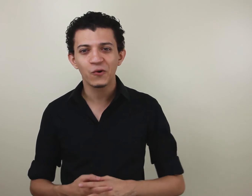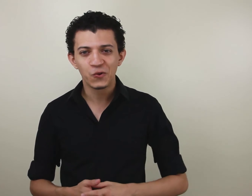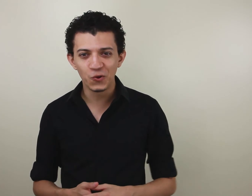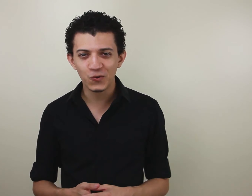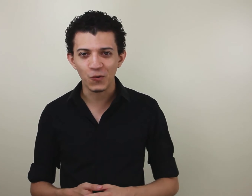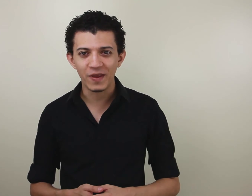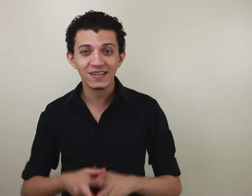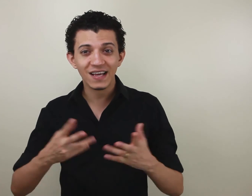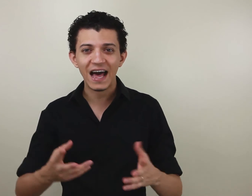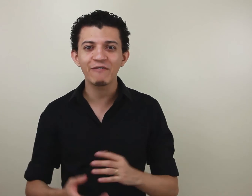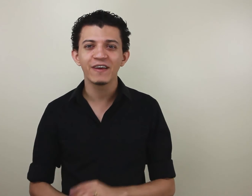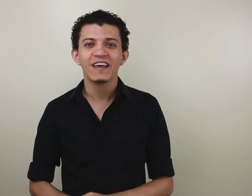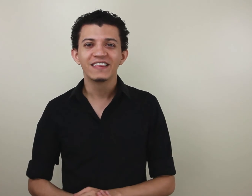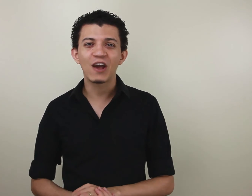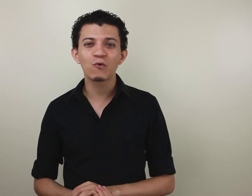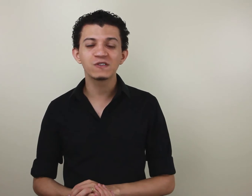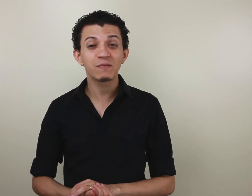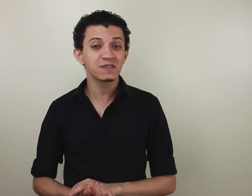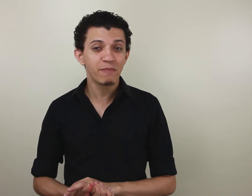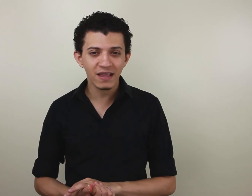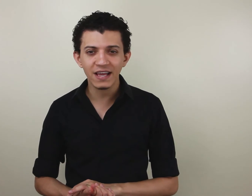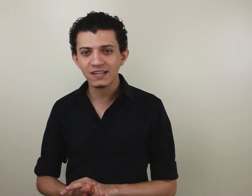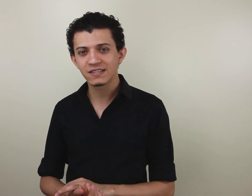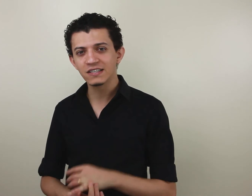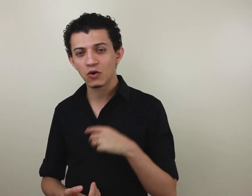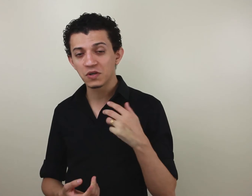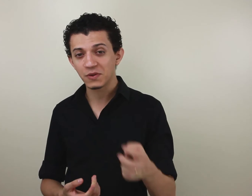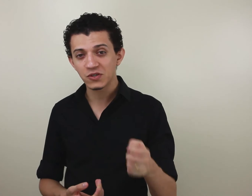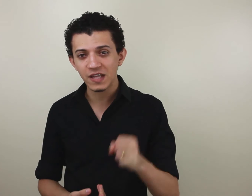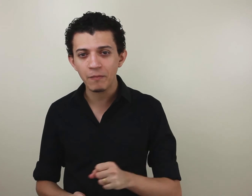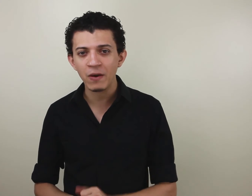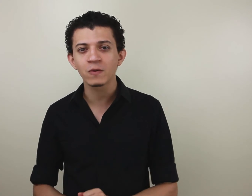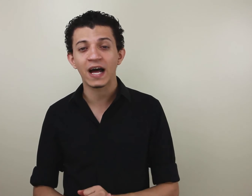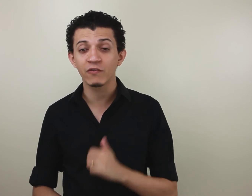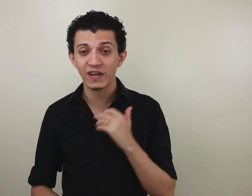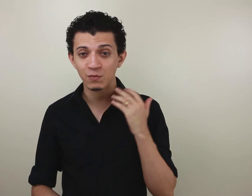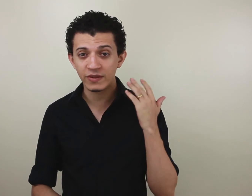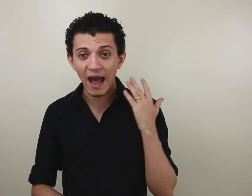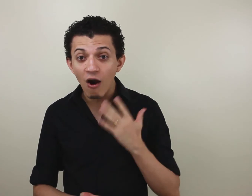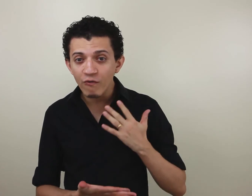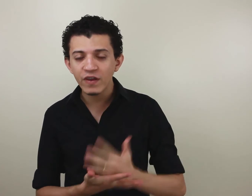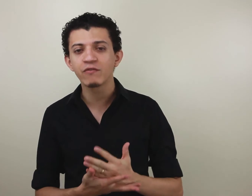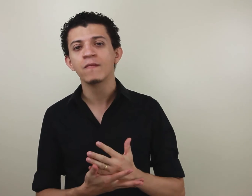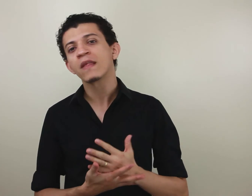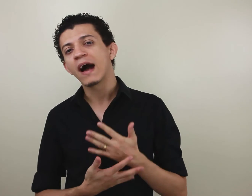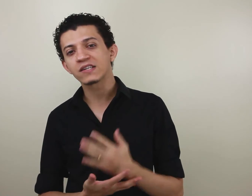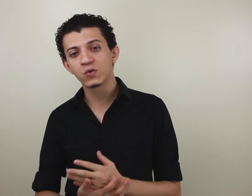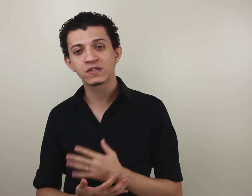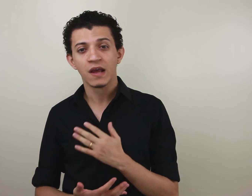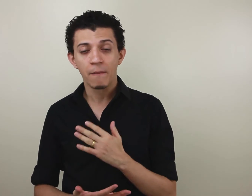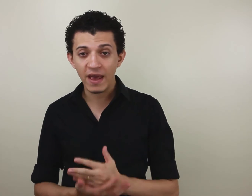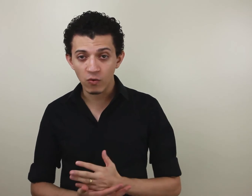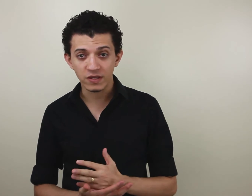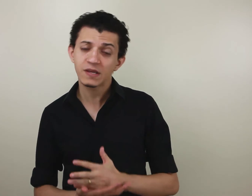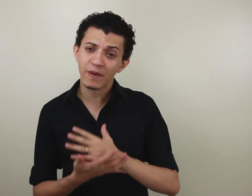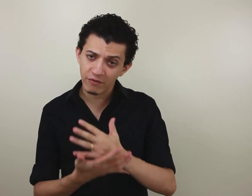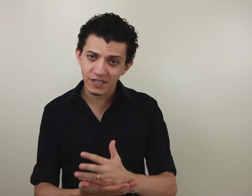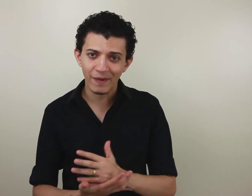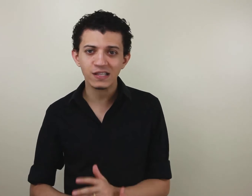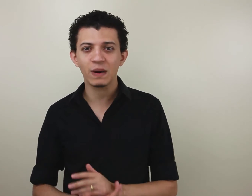do YouTube. E essa live tem alguns temas bem interessantes que algumas pessoas têm perguntado, eu vou responder ao vivo as suas perguntas. E para você participar